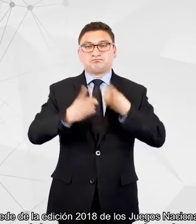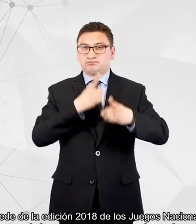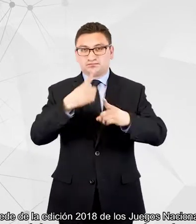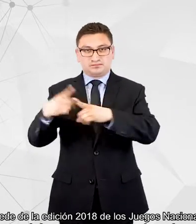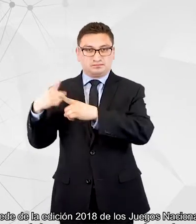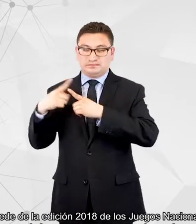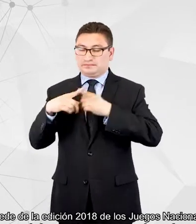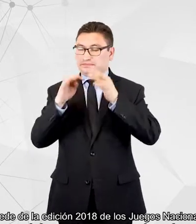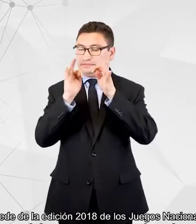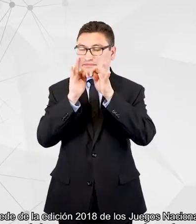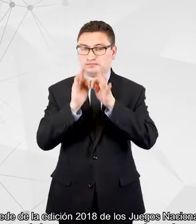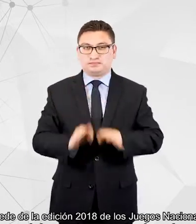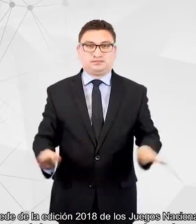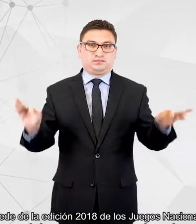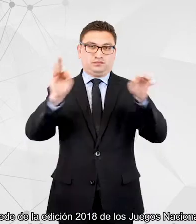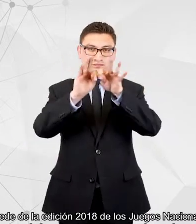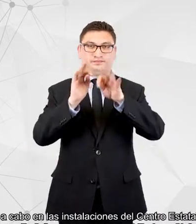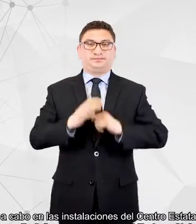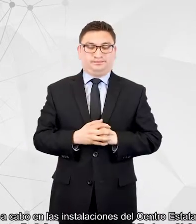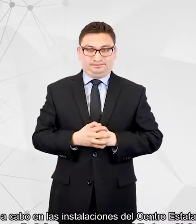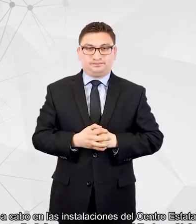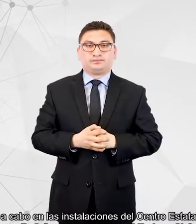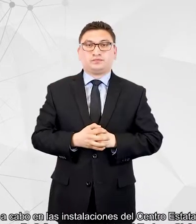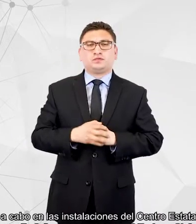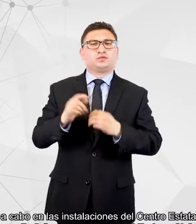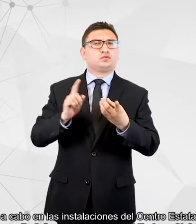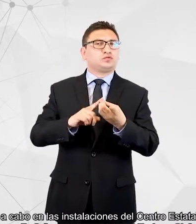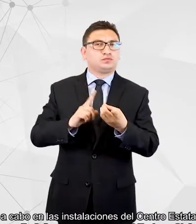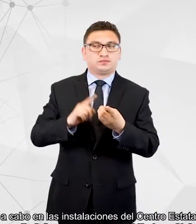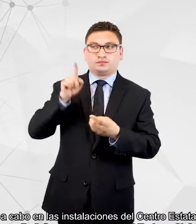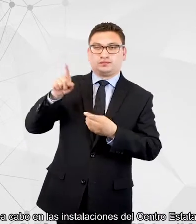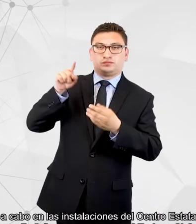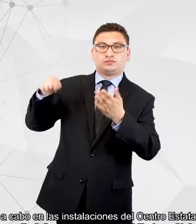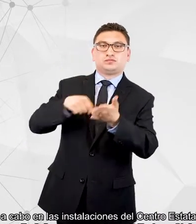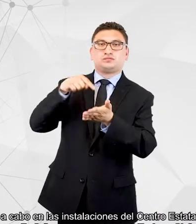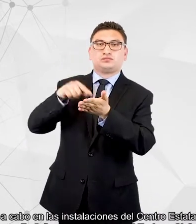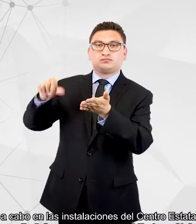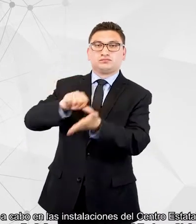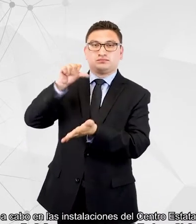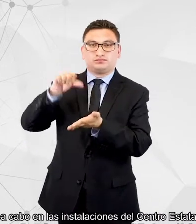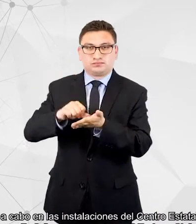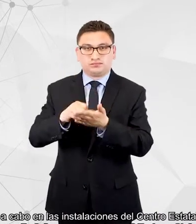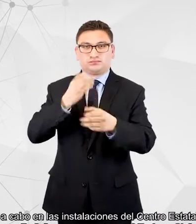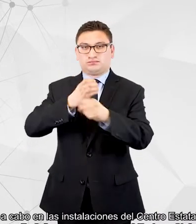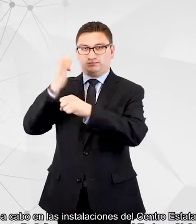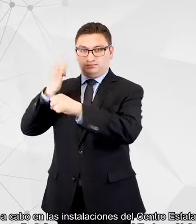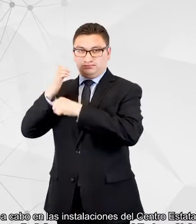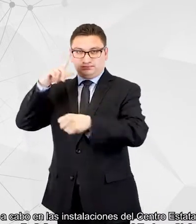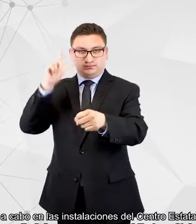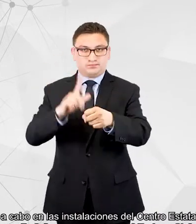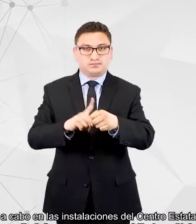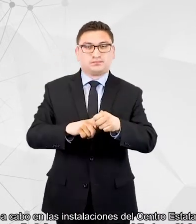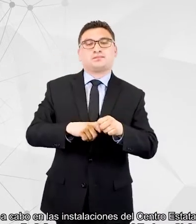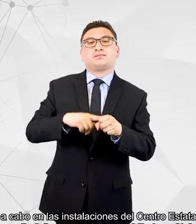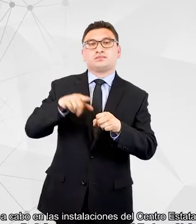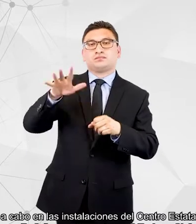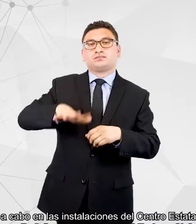relevancia para el deporte adaptado. Se llevarán a cabo en las instalaciones del Centro Estatal del Deporte Mario Vázquez Raña y en ella